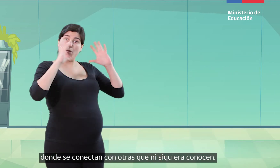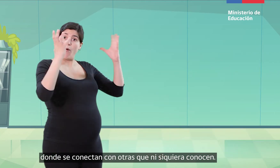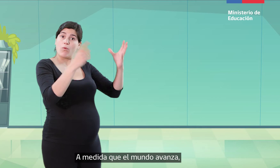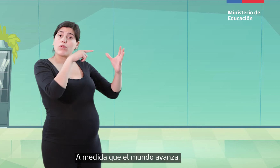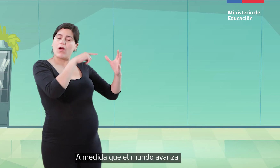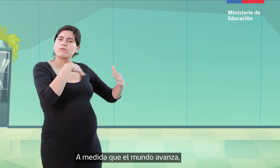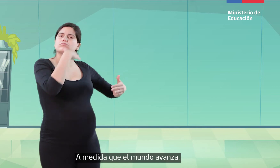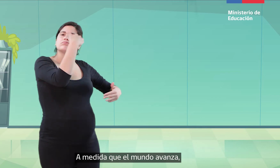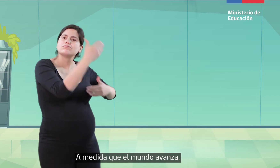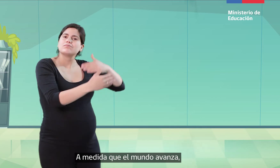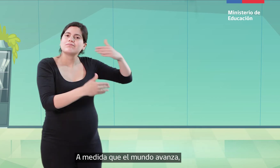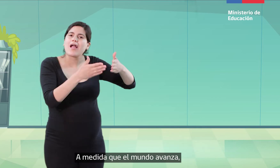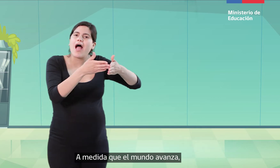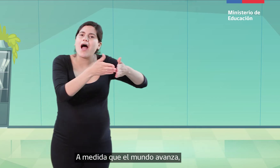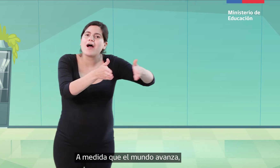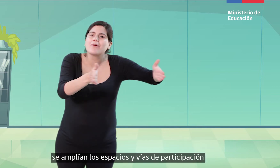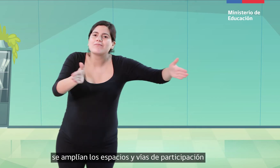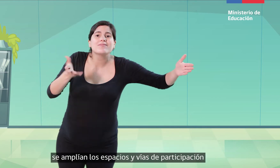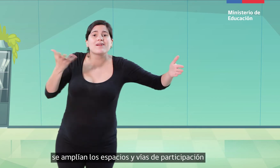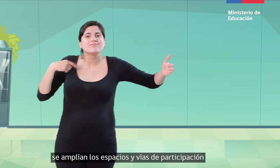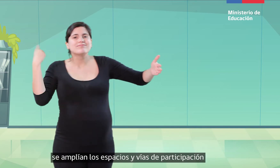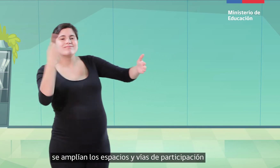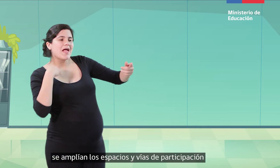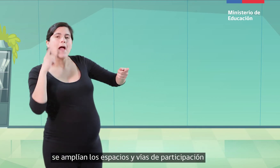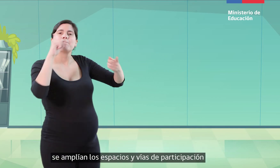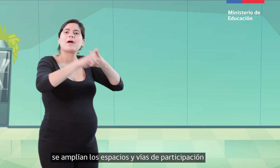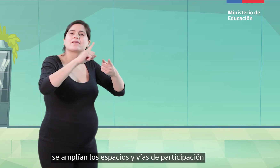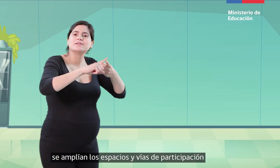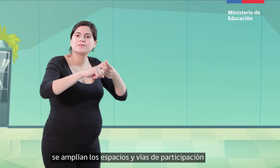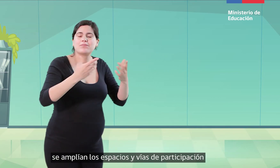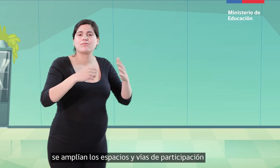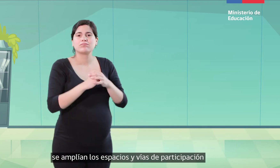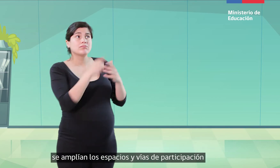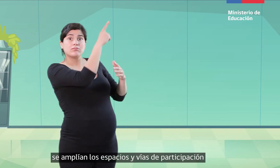A medida que el mundo avanza, se amplían los espacios y vías de participación,